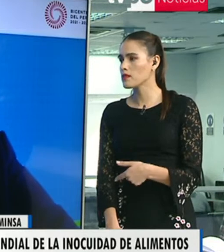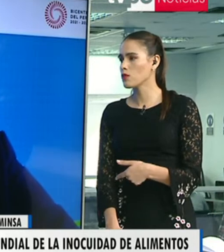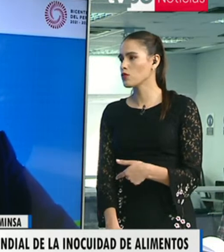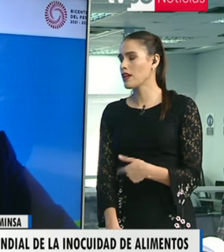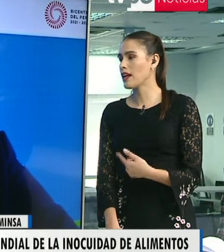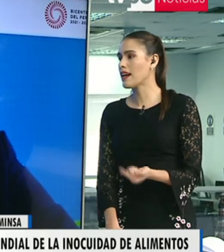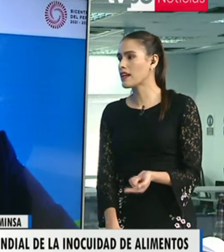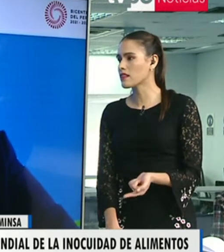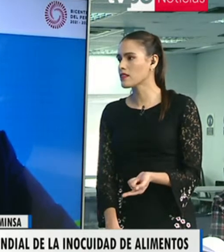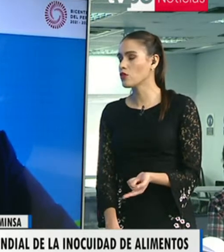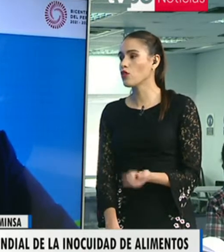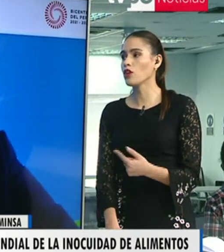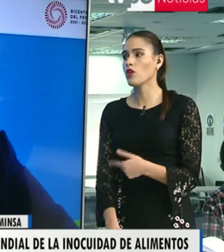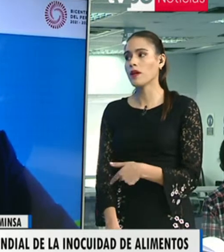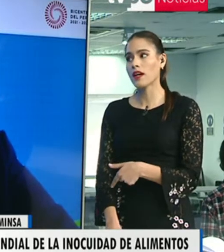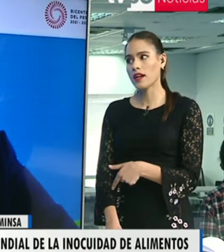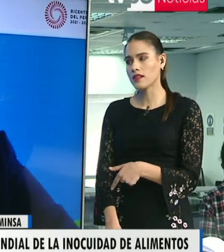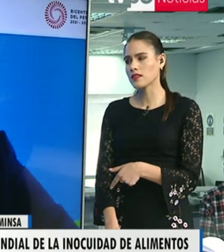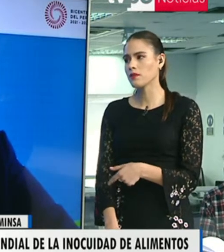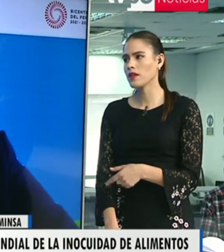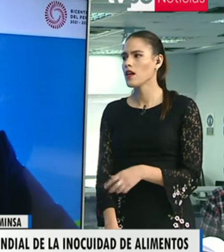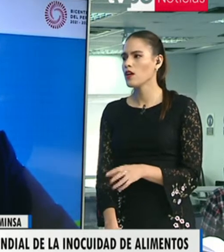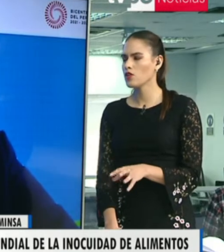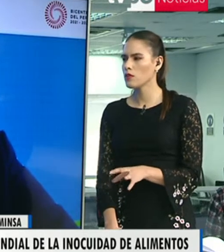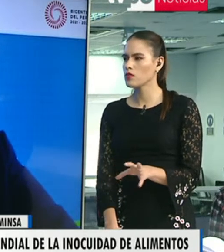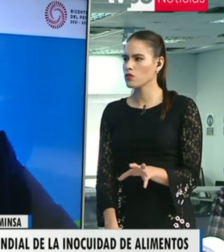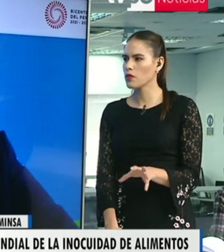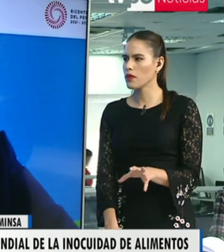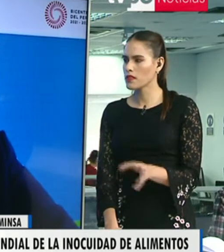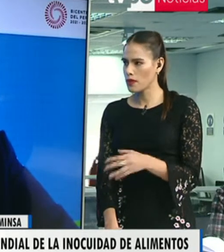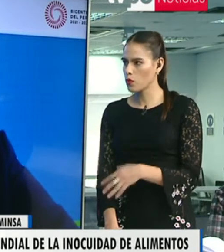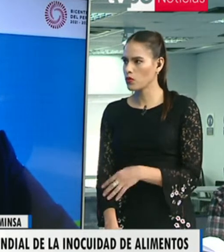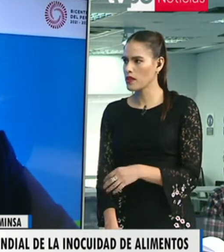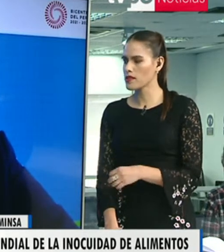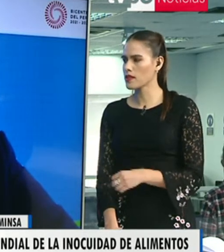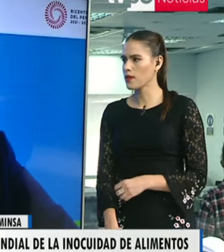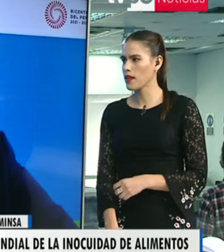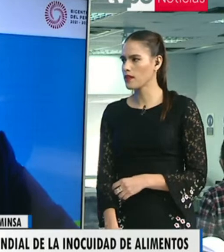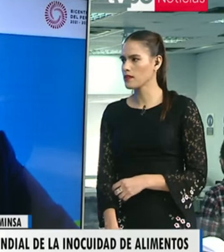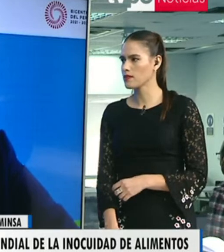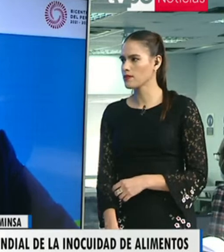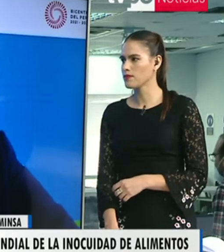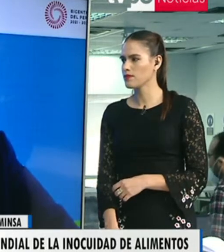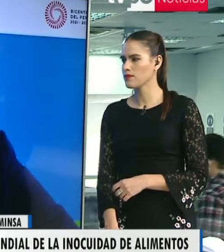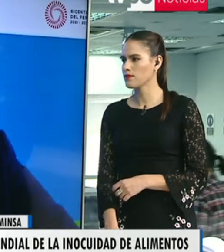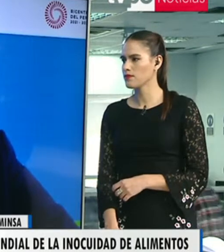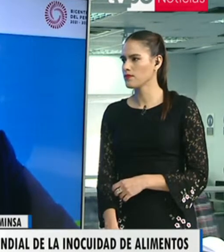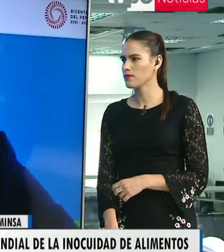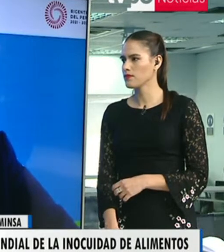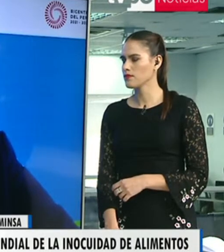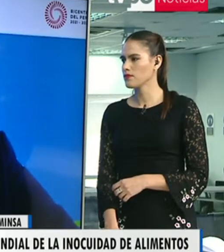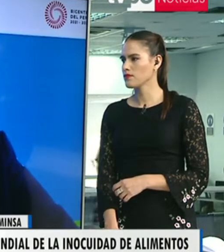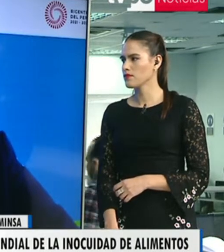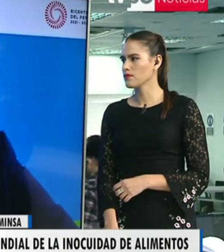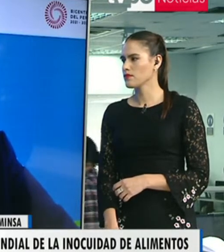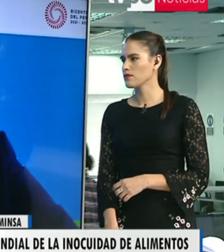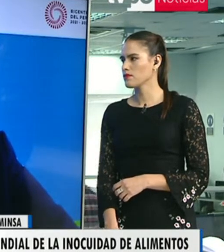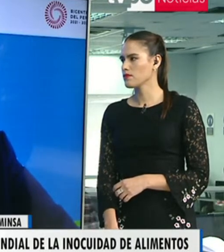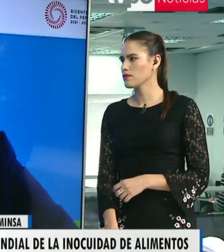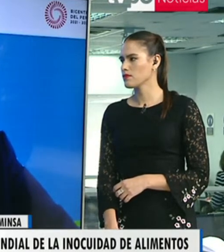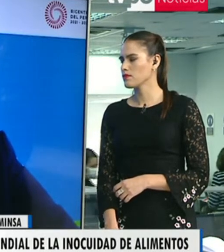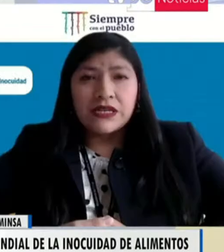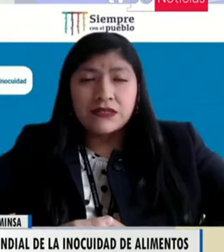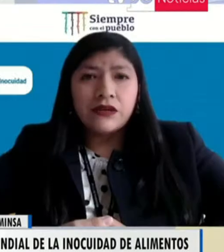las mismas, incluso de las carnes, y dónde compran las carnes también, eso también es un tema que se va a discutir en esas actividades. Claro que sí, la Dirección de